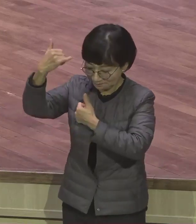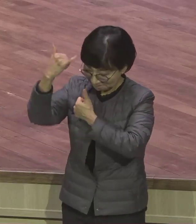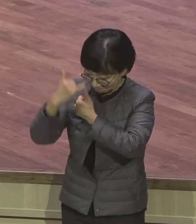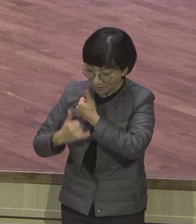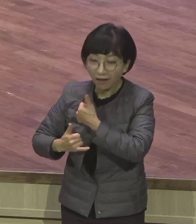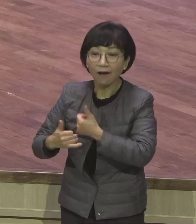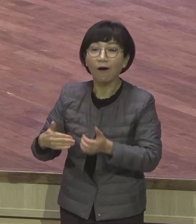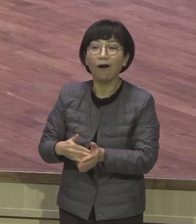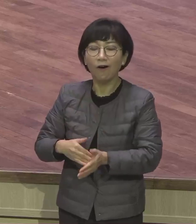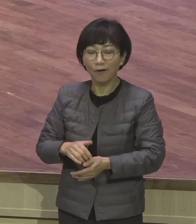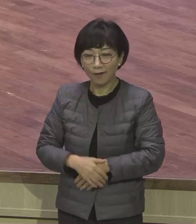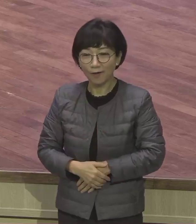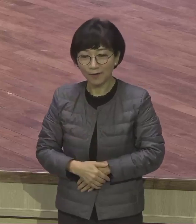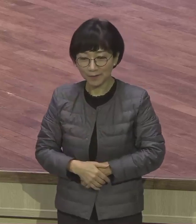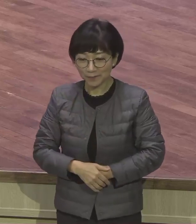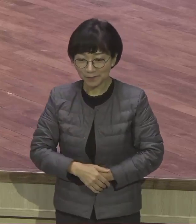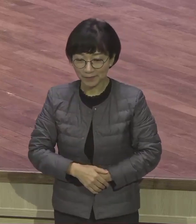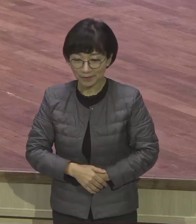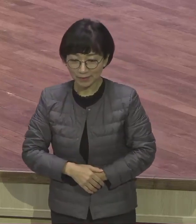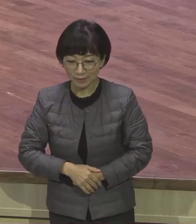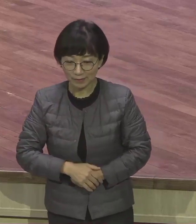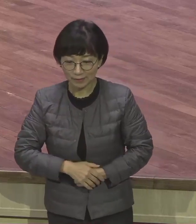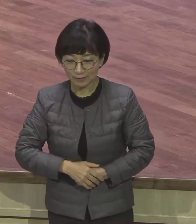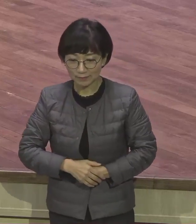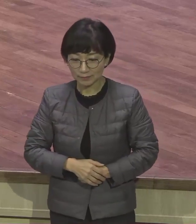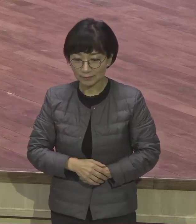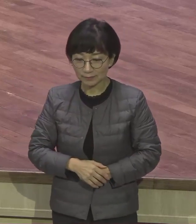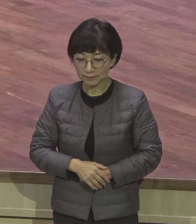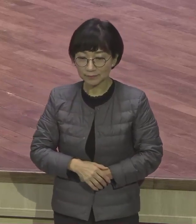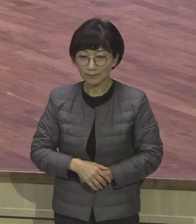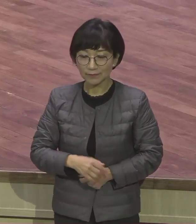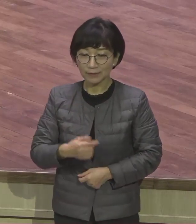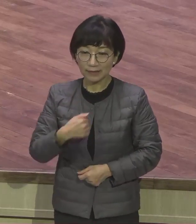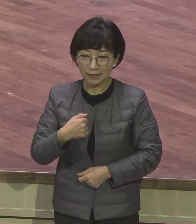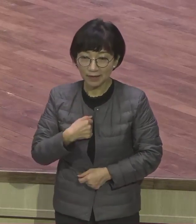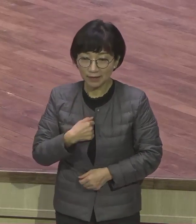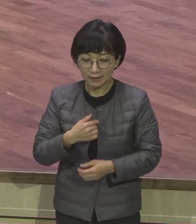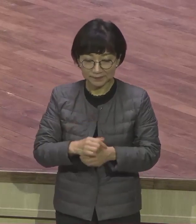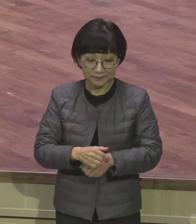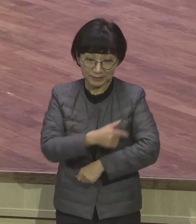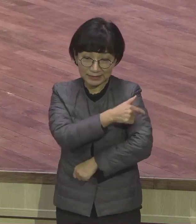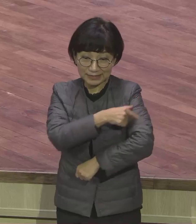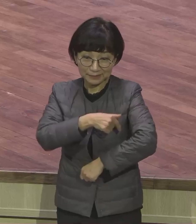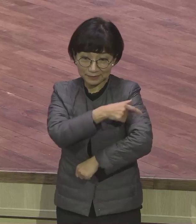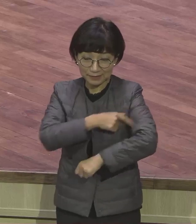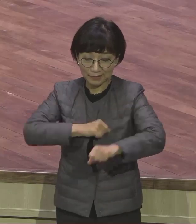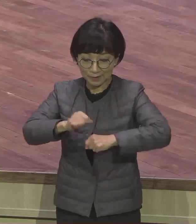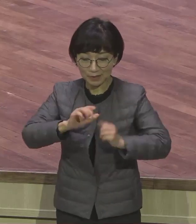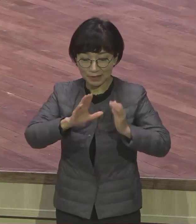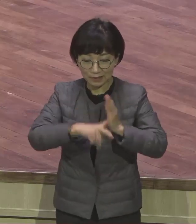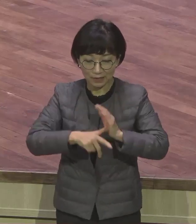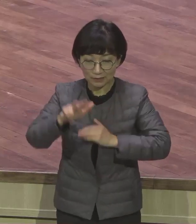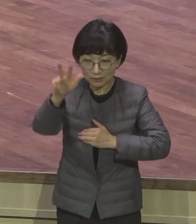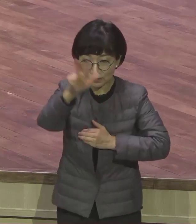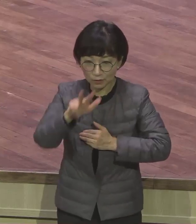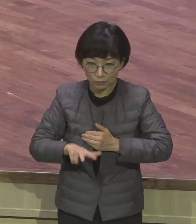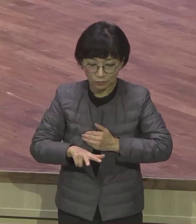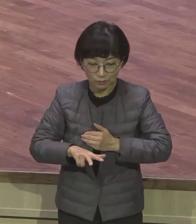아니 14대 100개 이상 1년에 관정집회 갈 정도로 대단한 거 아니에요? 그것도 대한민국 제일 큰 합동